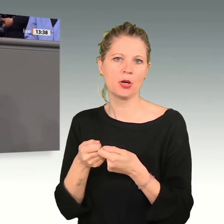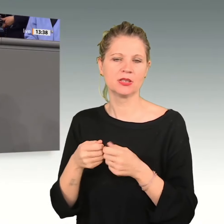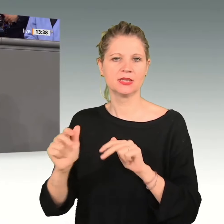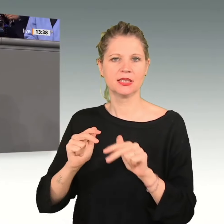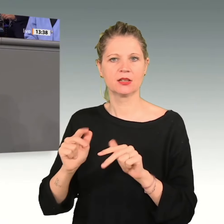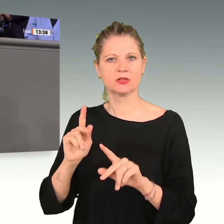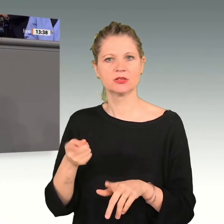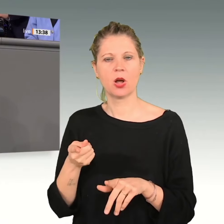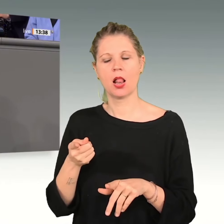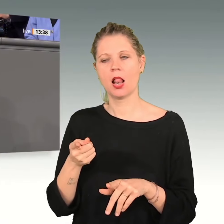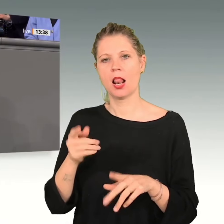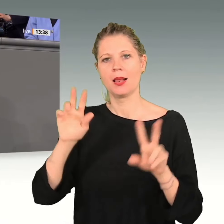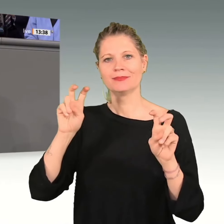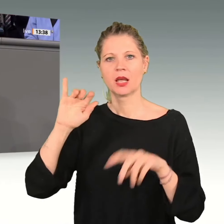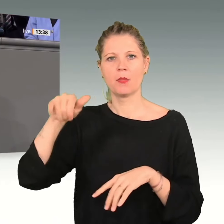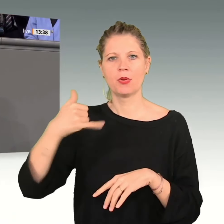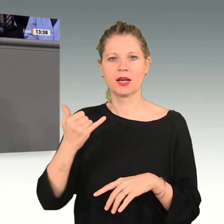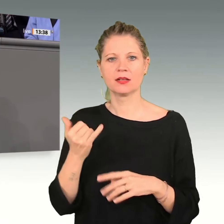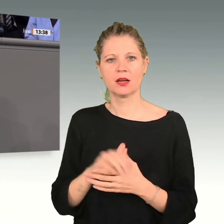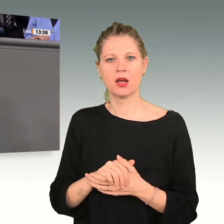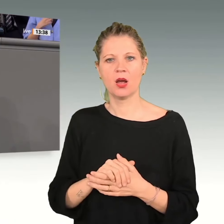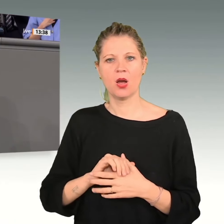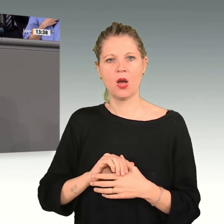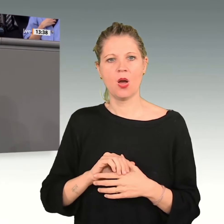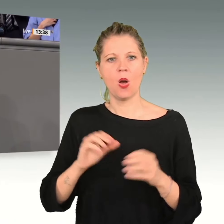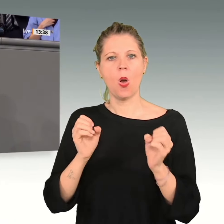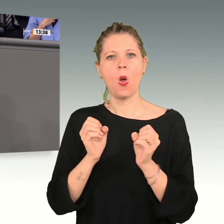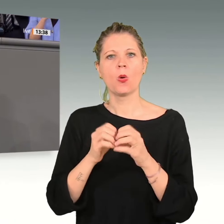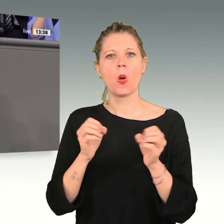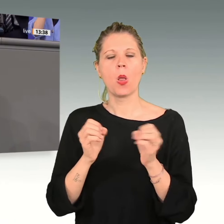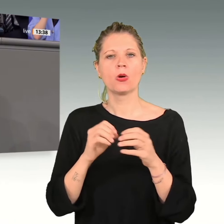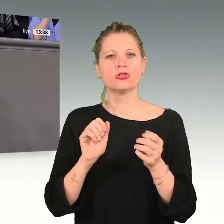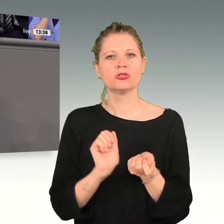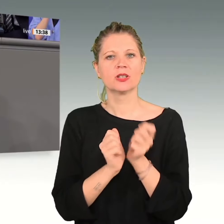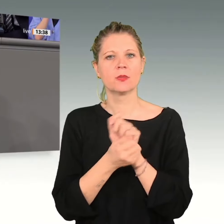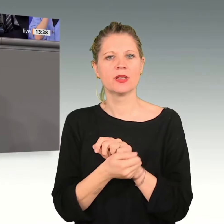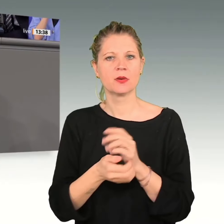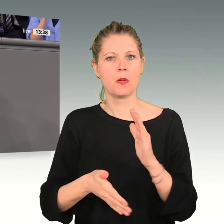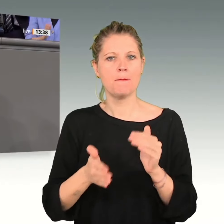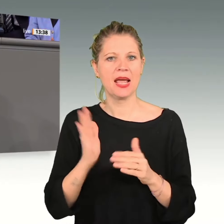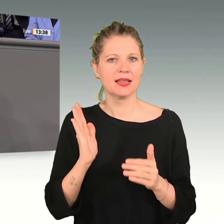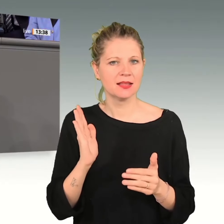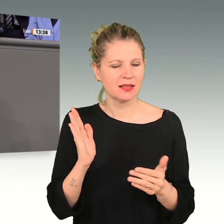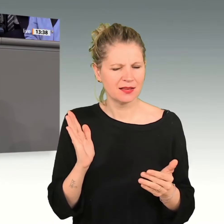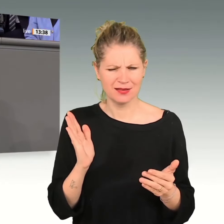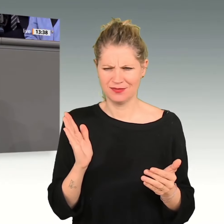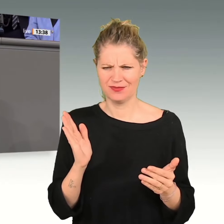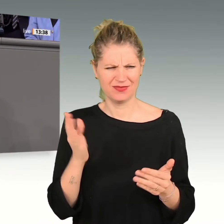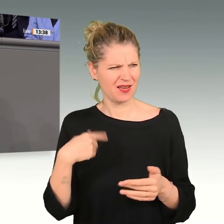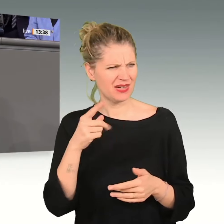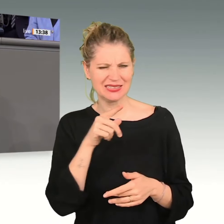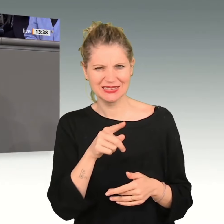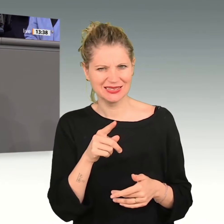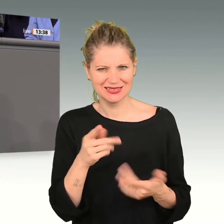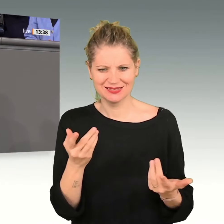der ökologischen Transformation in diesem Lande beenden. Ich weiß nicht, ob Sie es nicht mitgekriegt haben. Wir leben in diesem